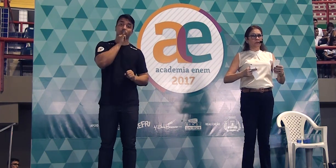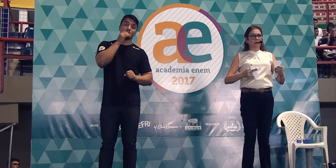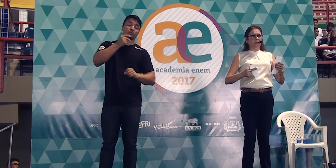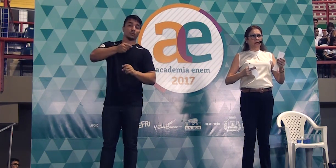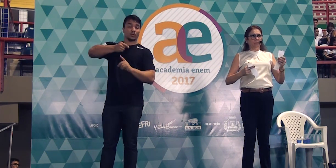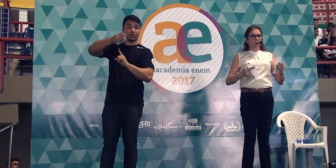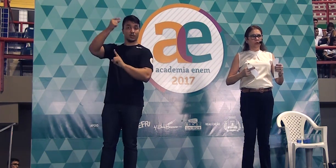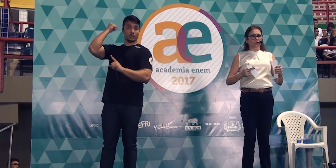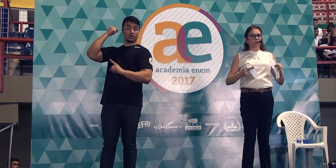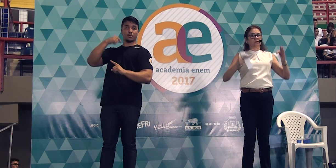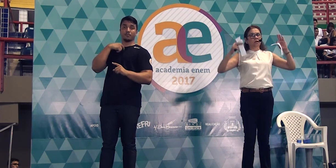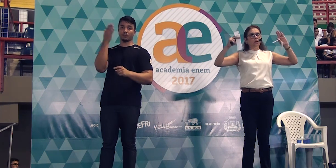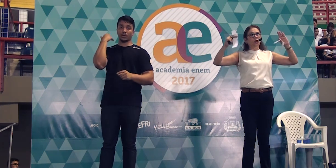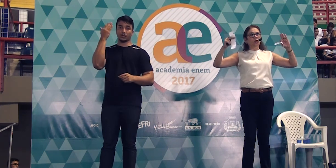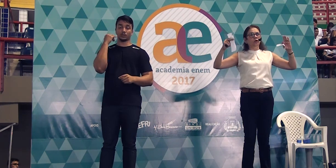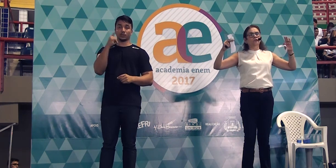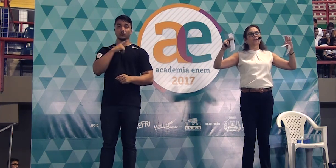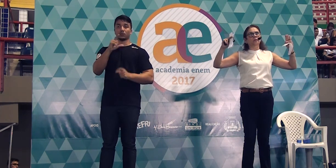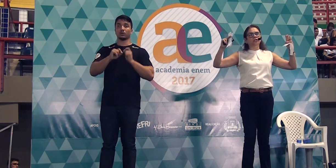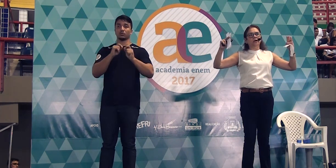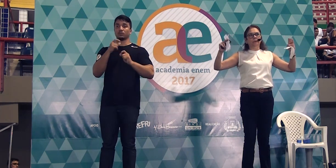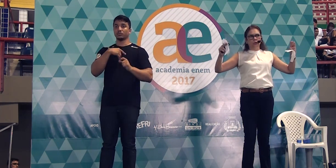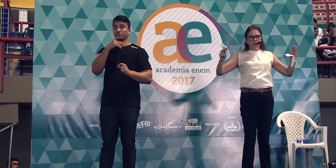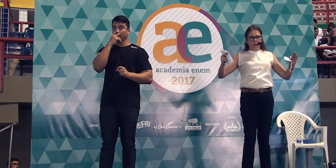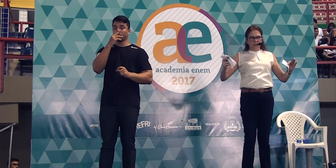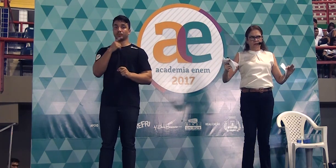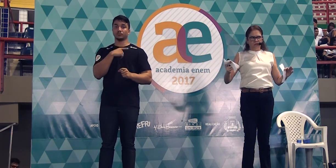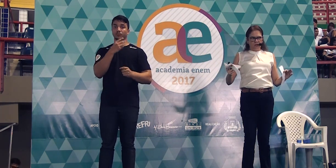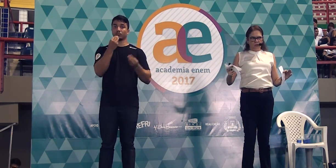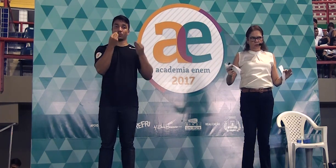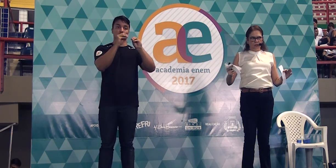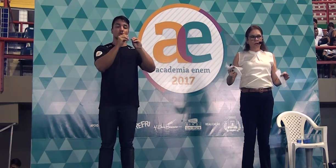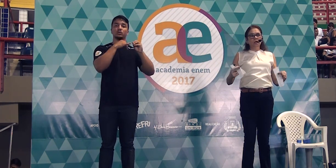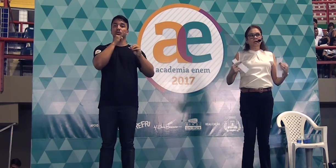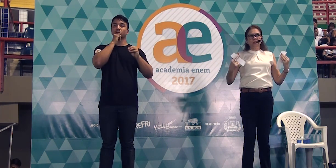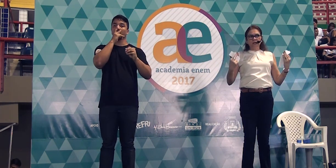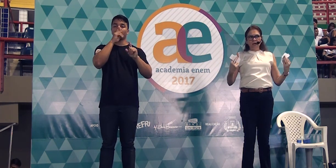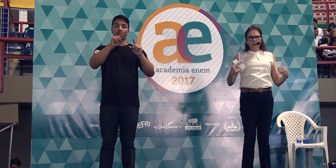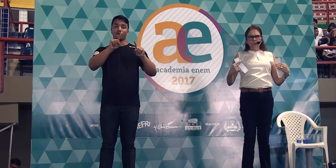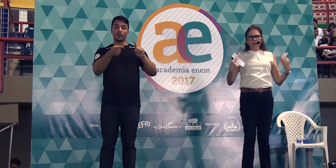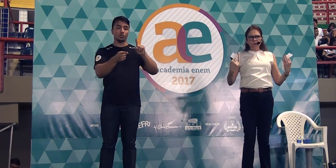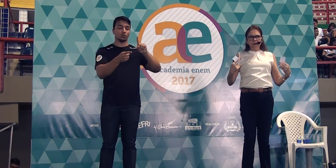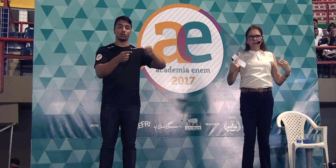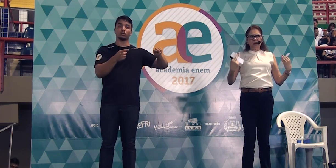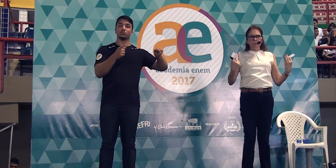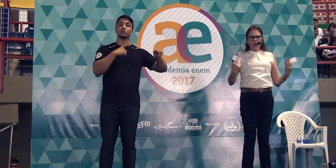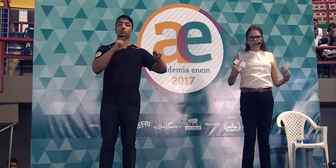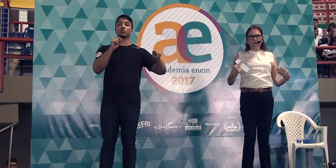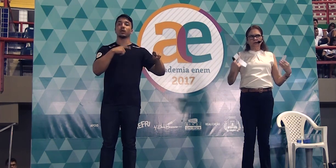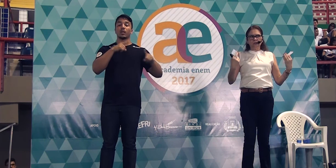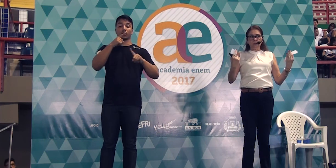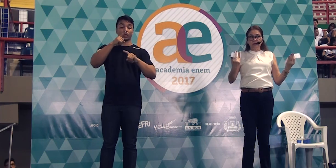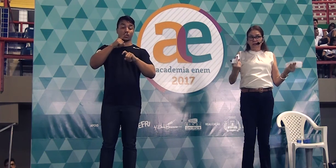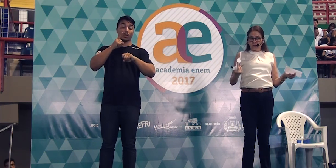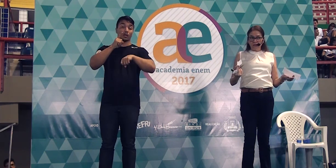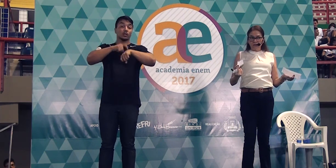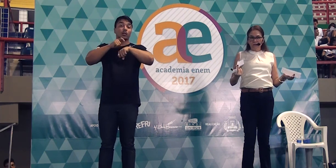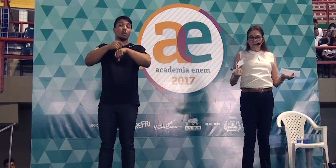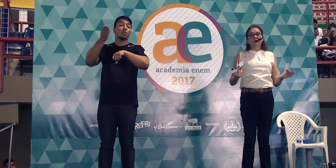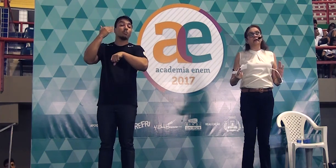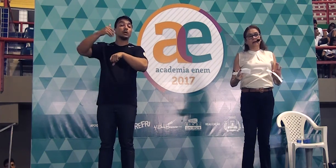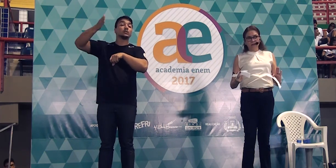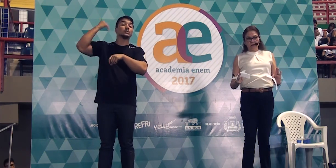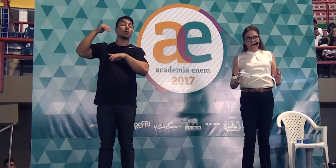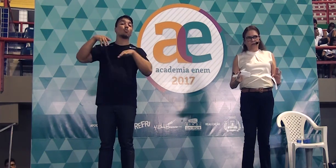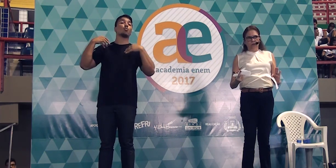os tempos mais remotos, e coloca em forma de aposto, entre vírgula, que tempos mais remotos são esses?